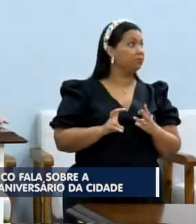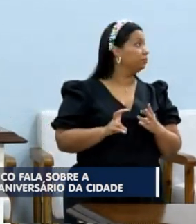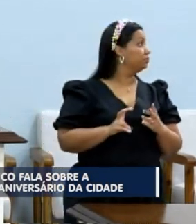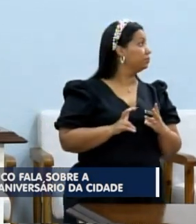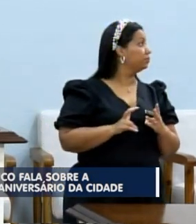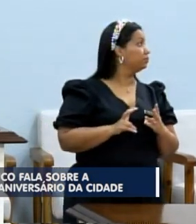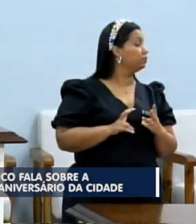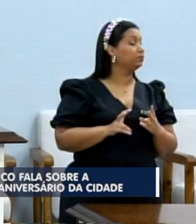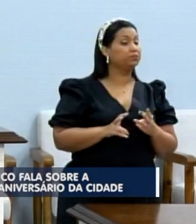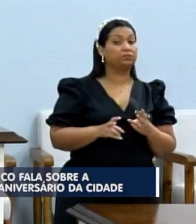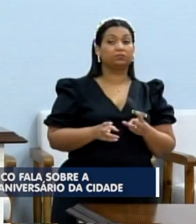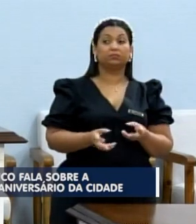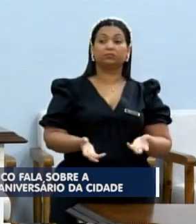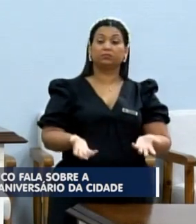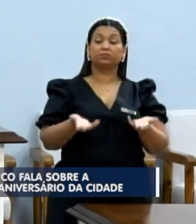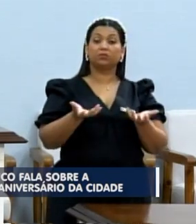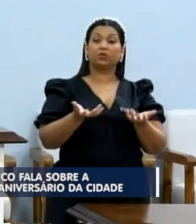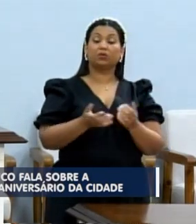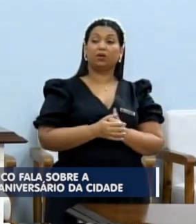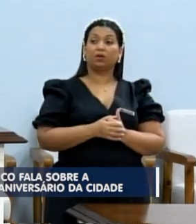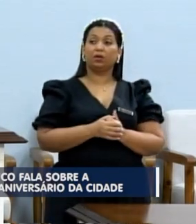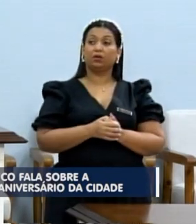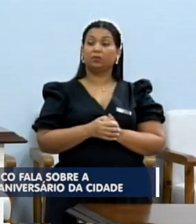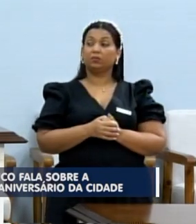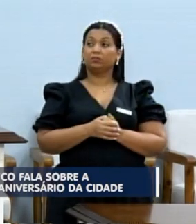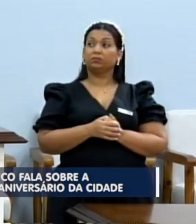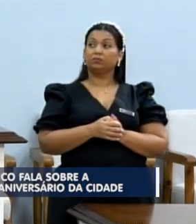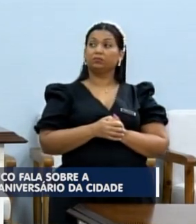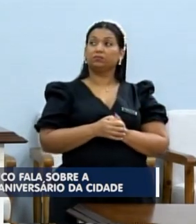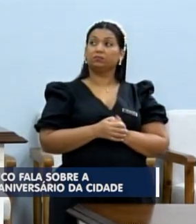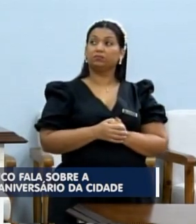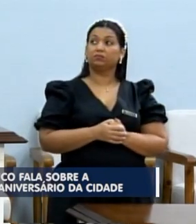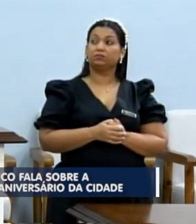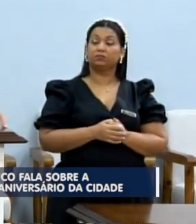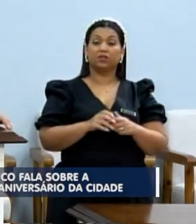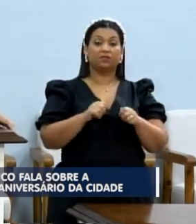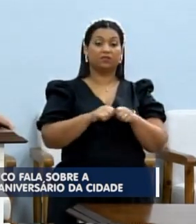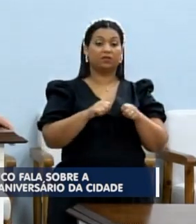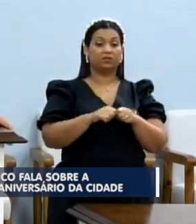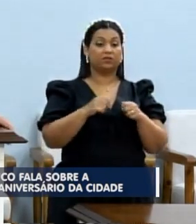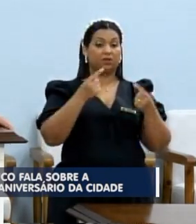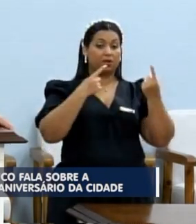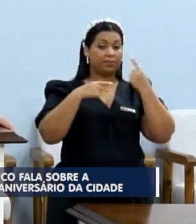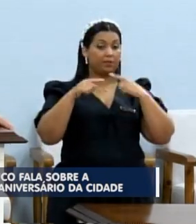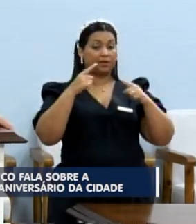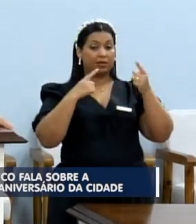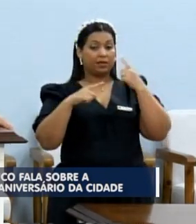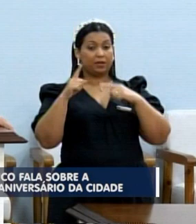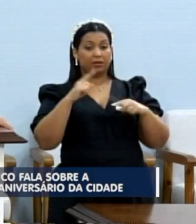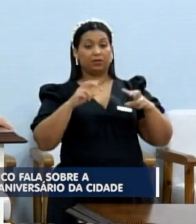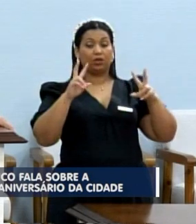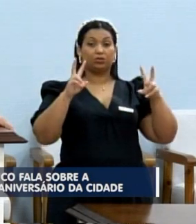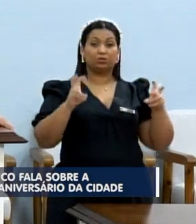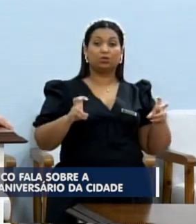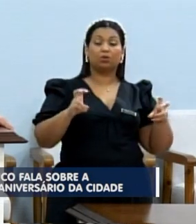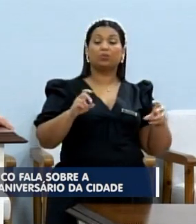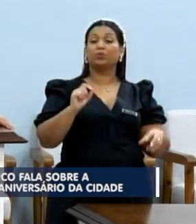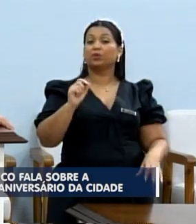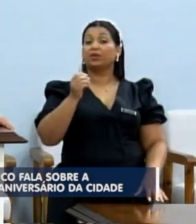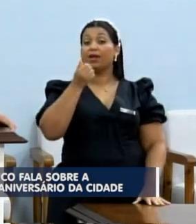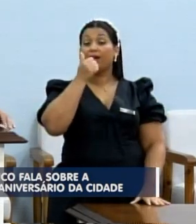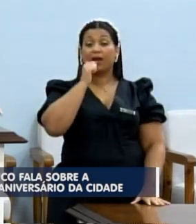quero fazer aqui uma queixa, uma reclamação, sobre as mães que